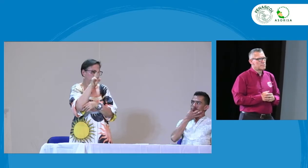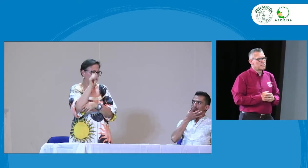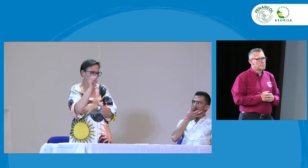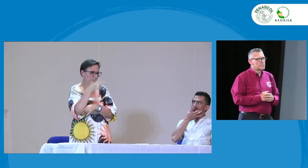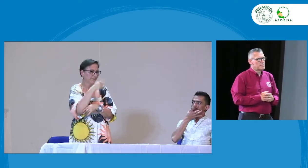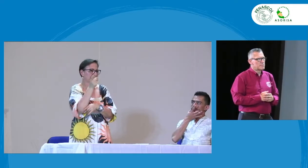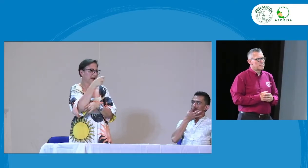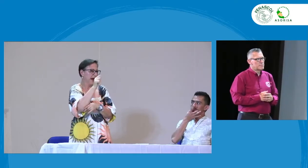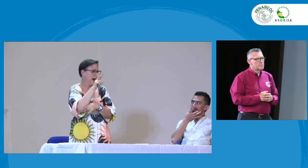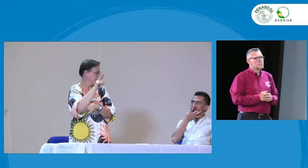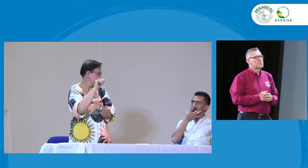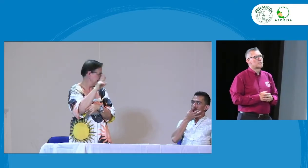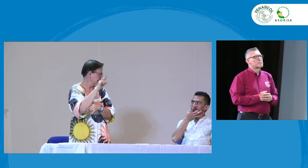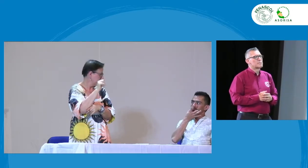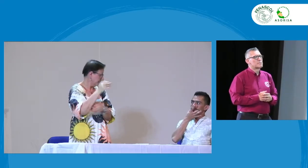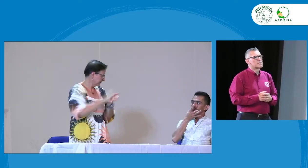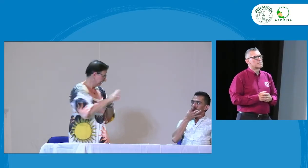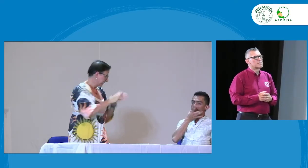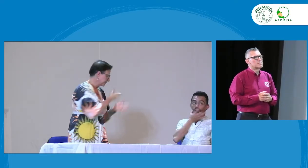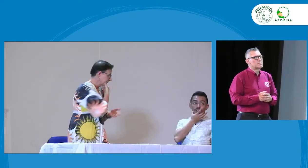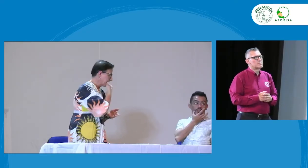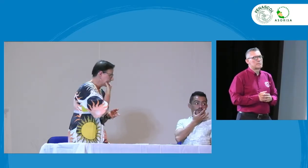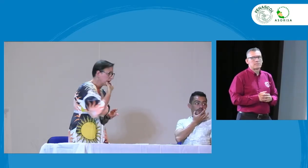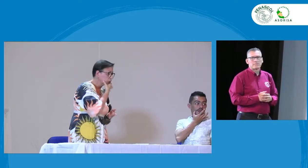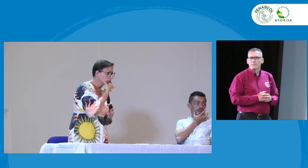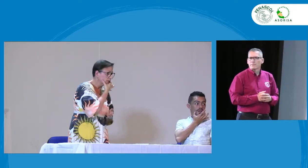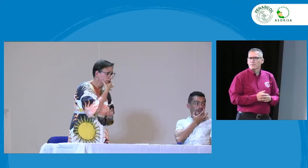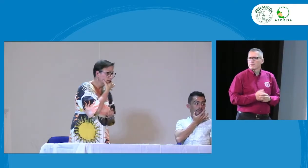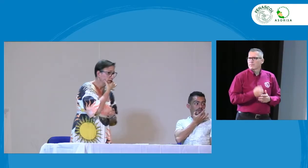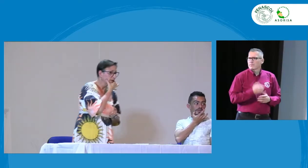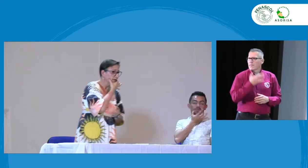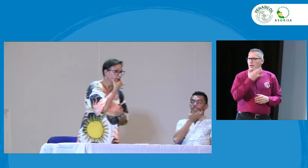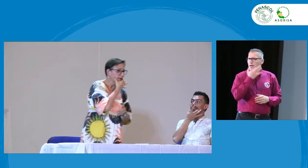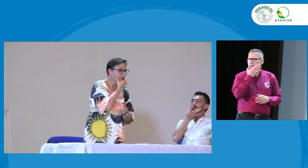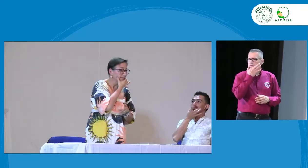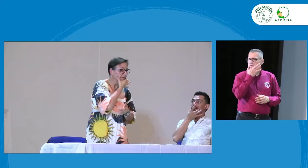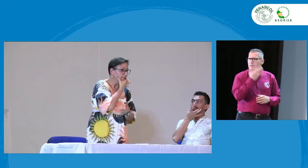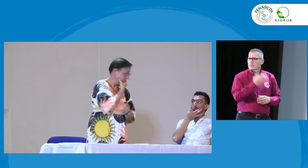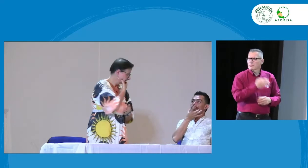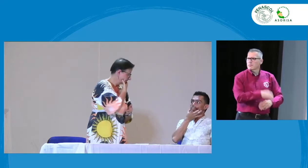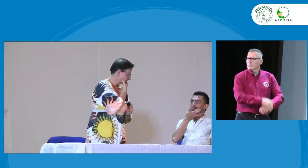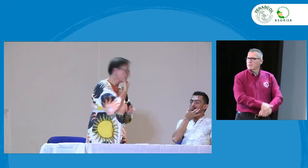en este momento está Alejandro ¿está la seña? Creo que está la seña ¿verdad?